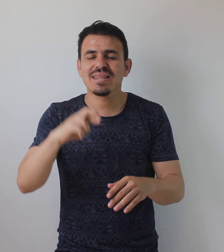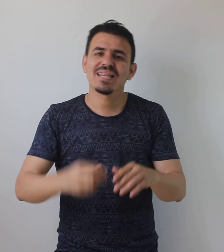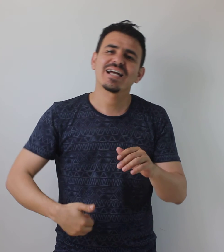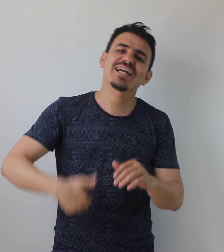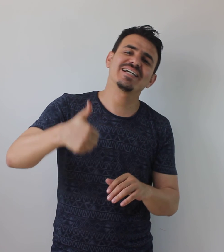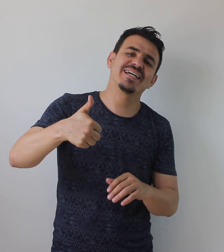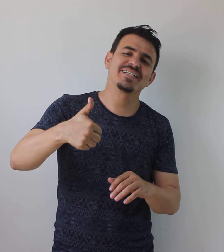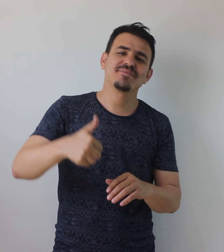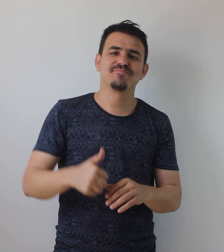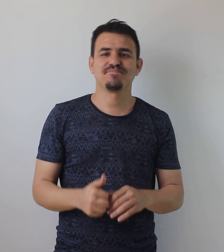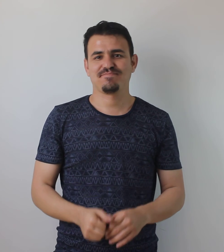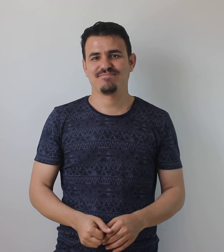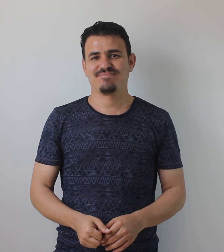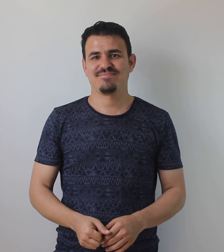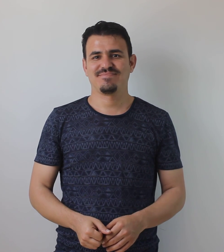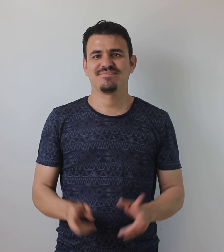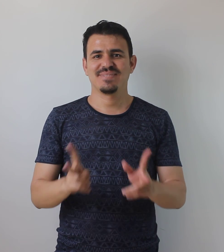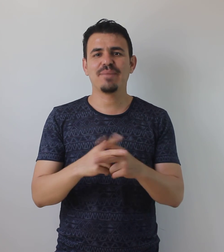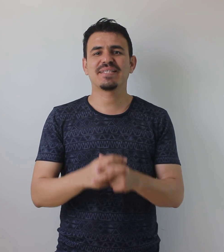kazanır. Kapatalım.